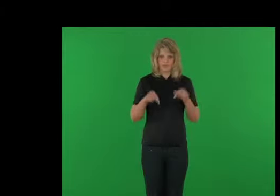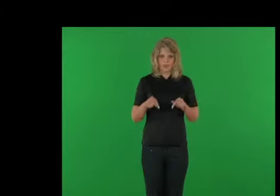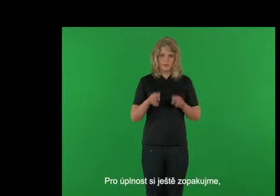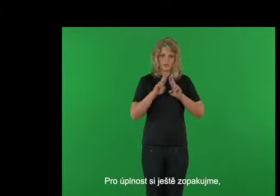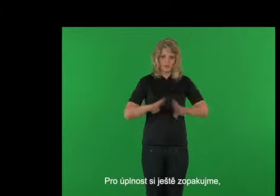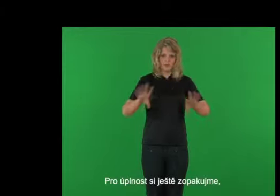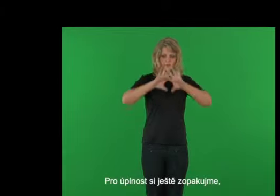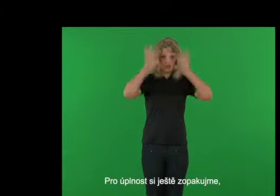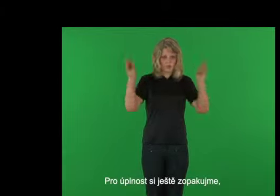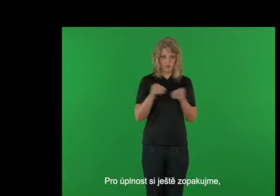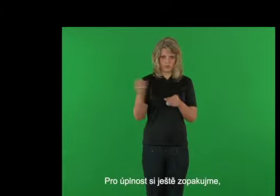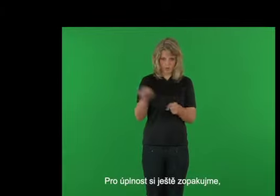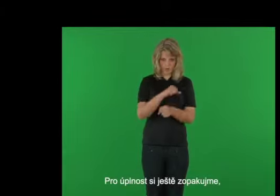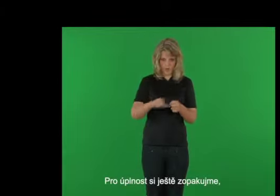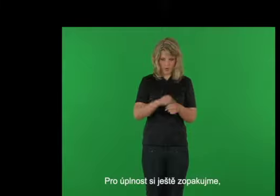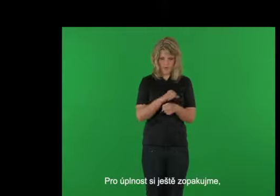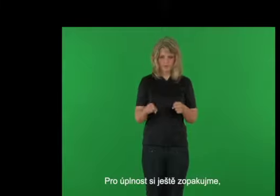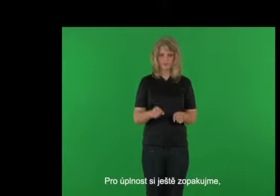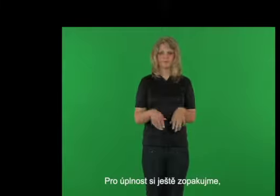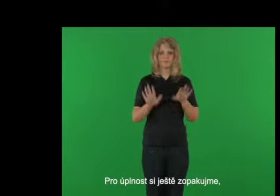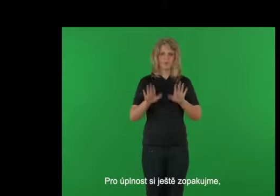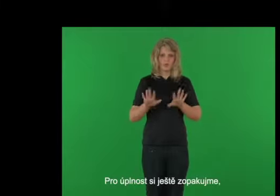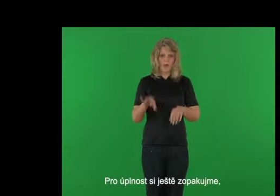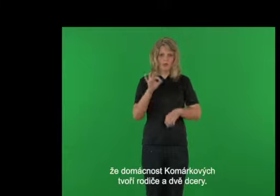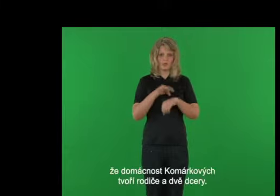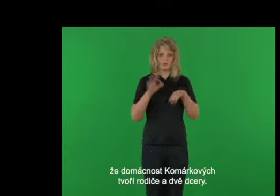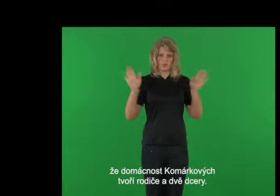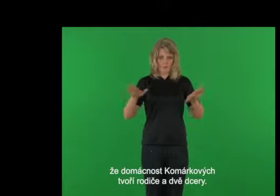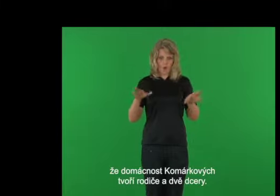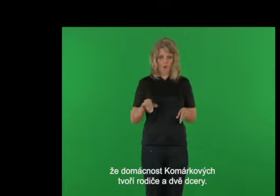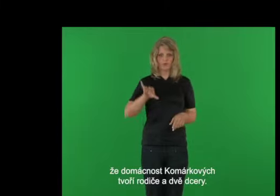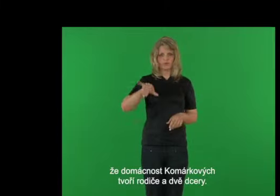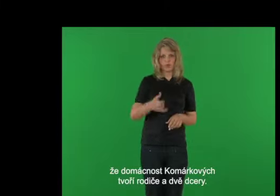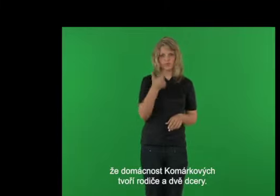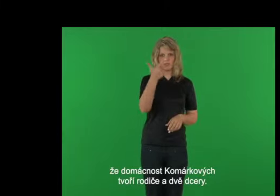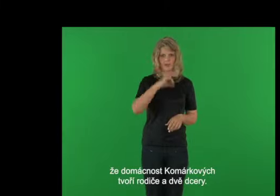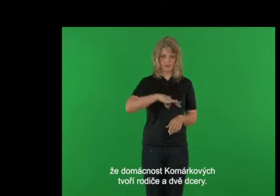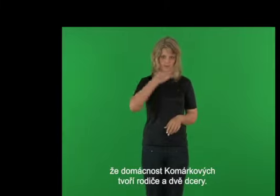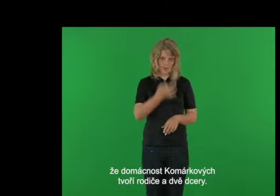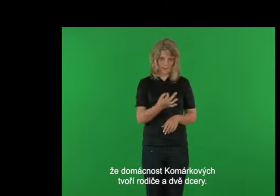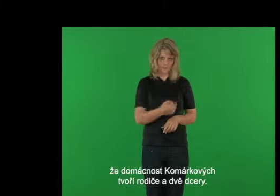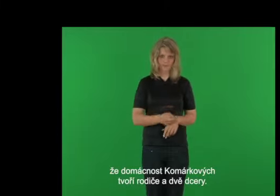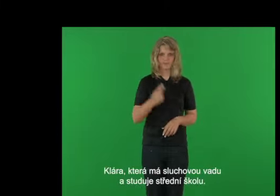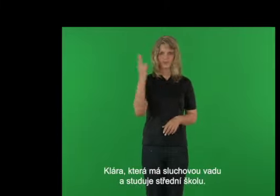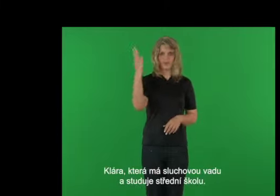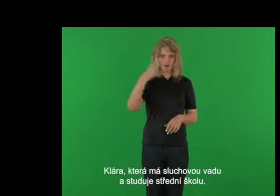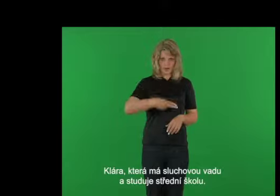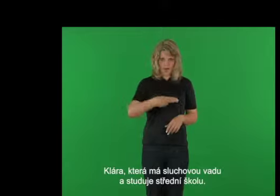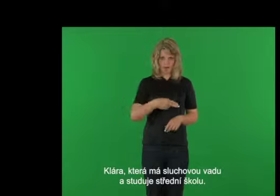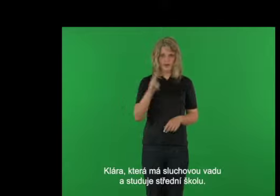Pro úplnost si ještě zopakujeme, že domácnost komárkových tvoří rodiče a dvě dcery. Klára